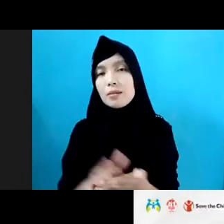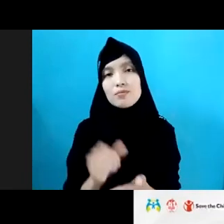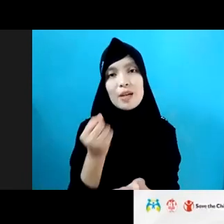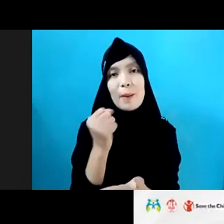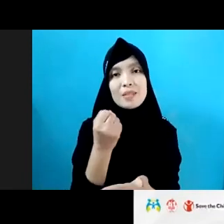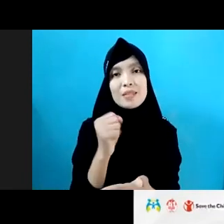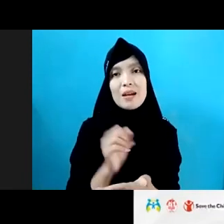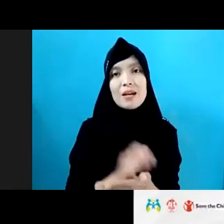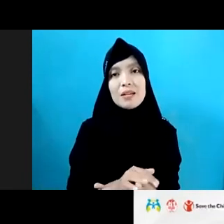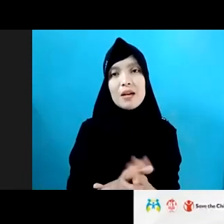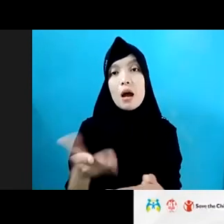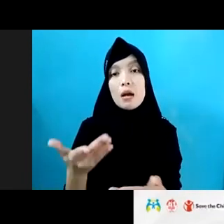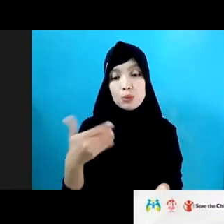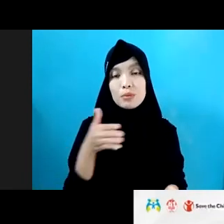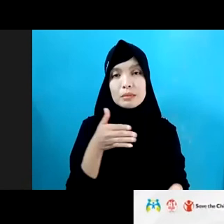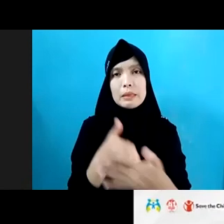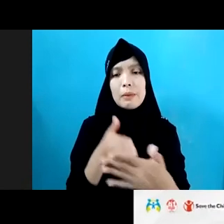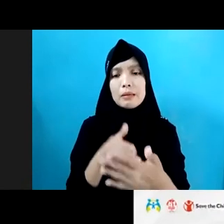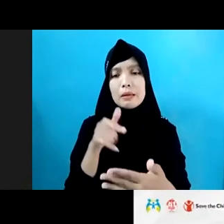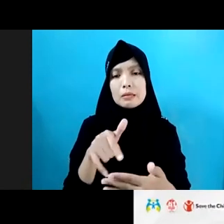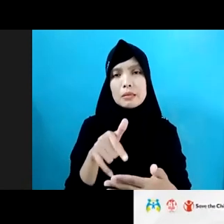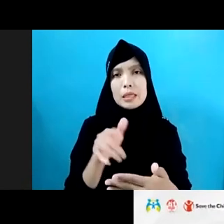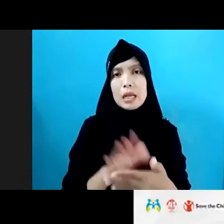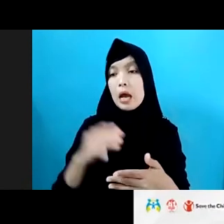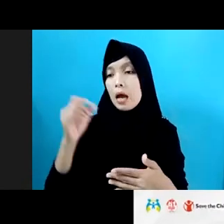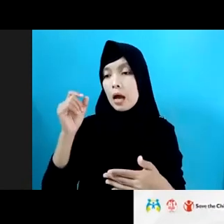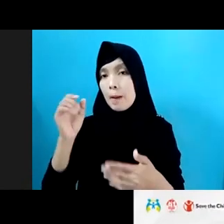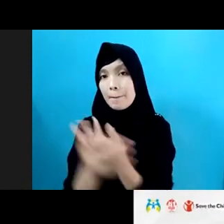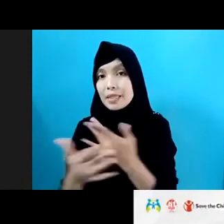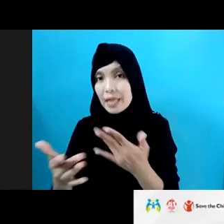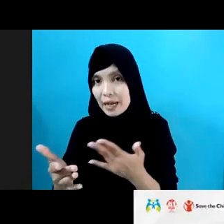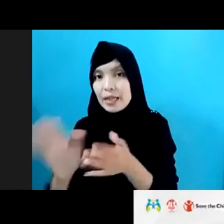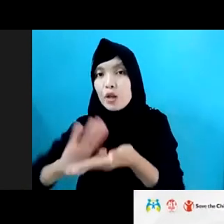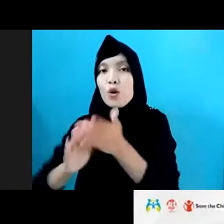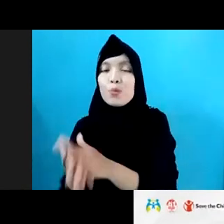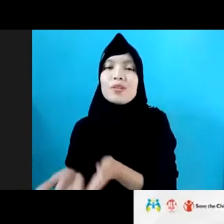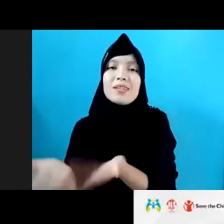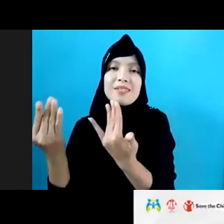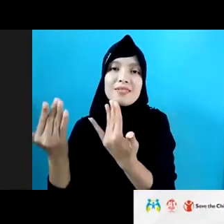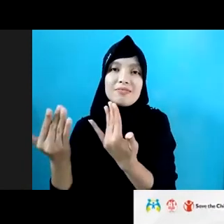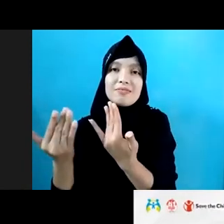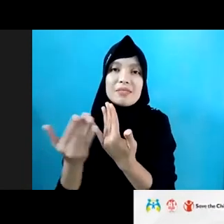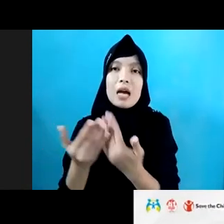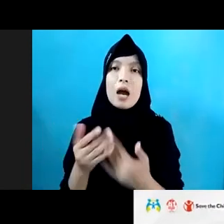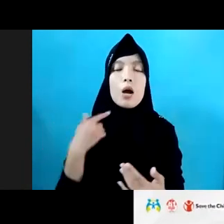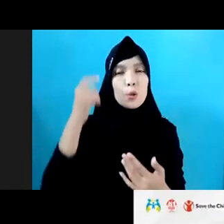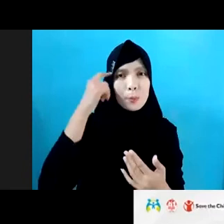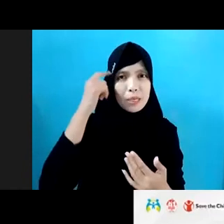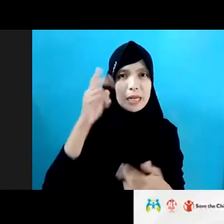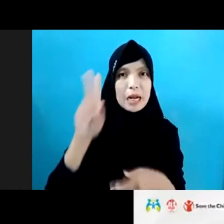menyadari keterbatasan ini masyarakat yang komunitas yang kita bangun. Saya kira kalau kita bersama-sama